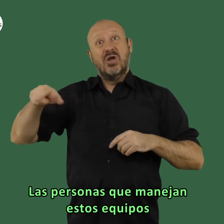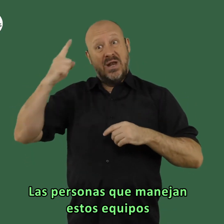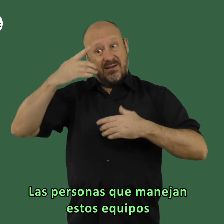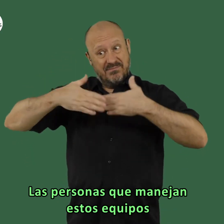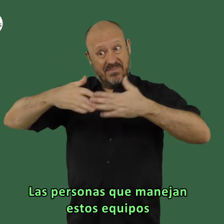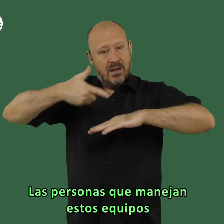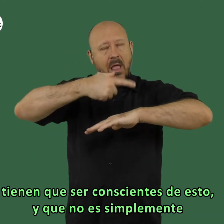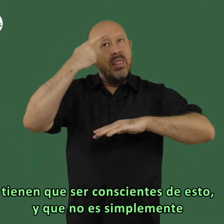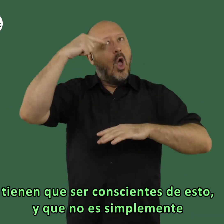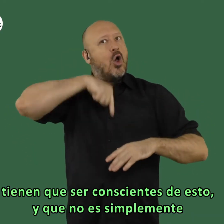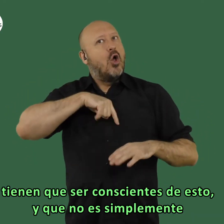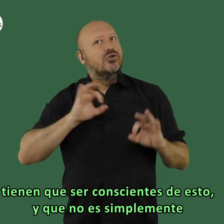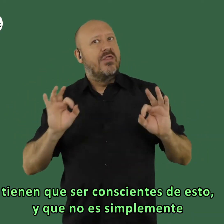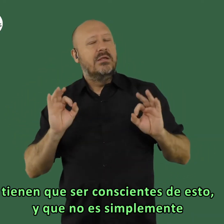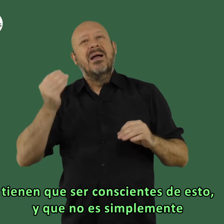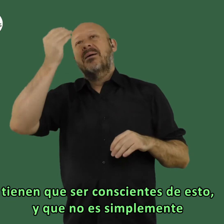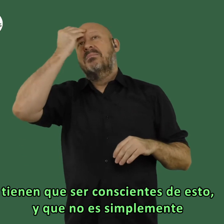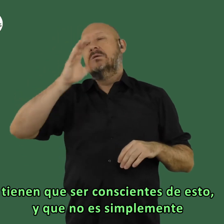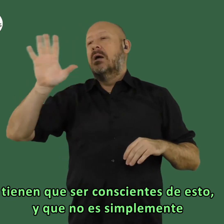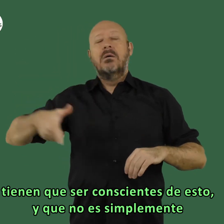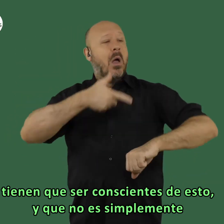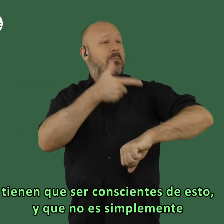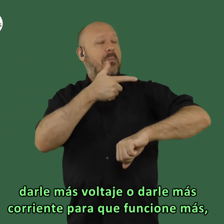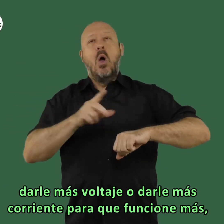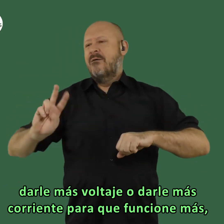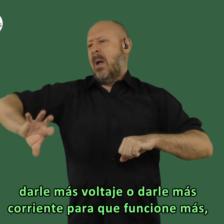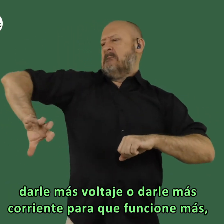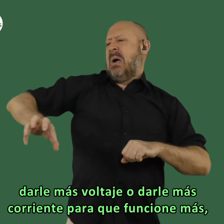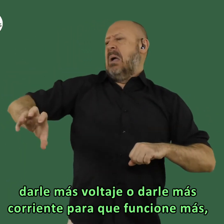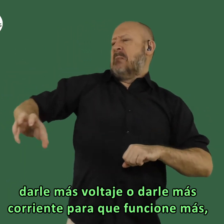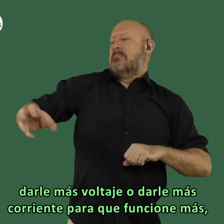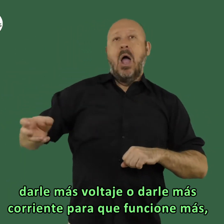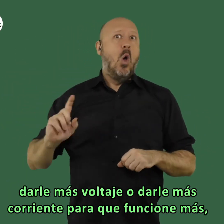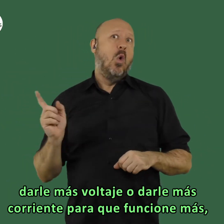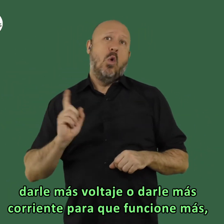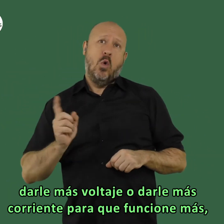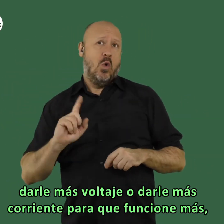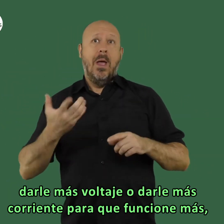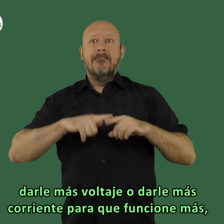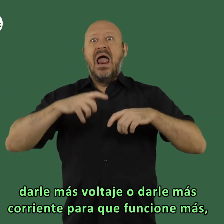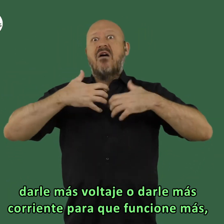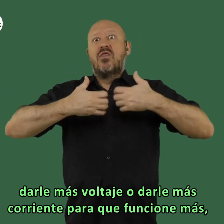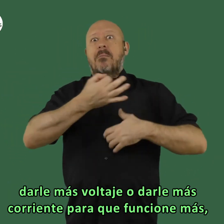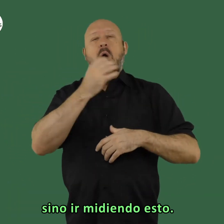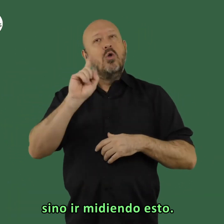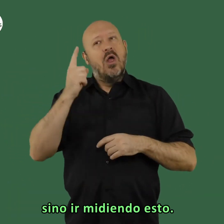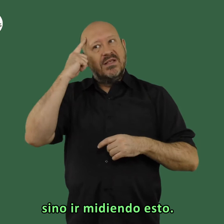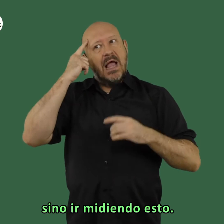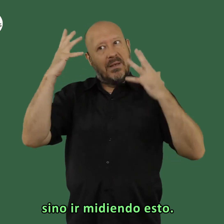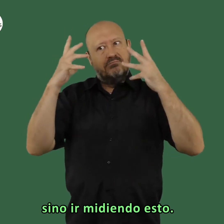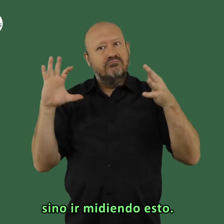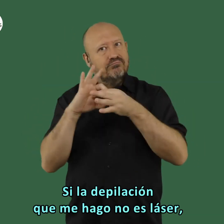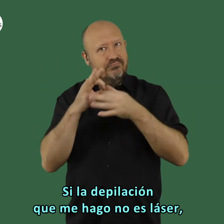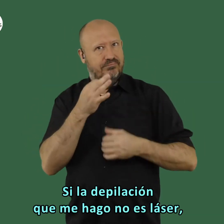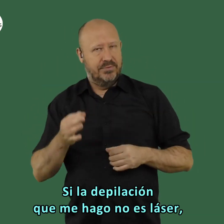manejan estos equipos tienen que ser conscientes de esto y que no es simplemente coger y darle más voltaje o darle más corriente para que funcione más sino ir